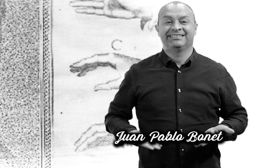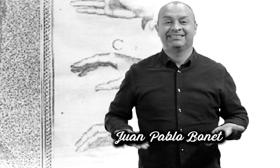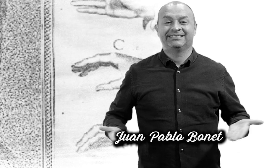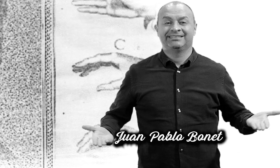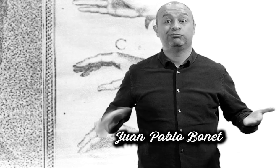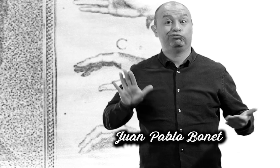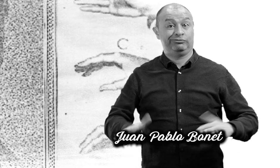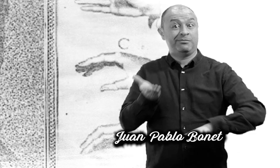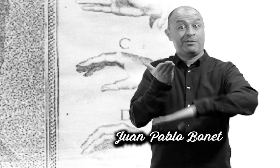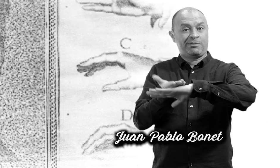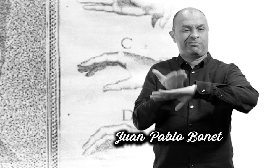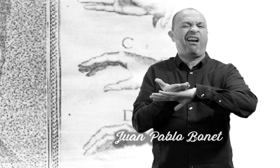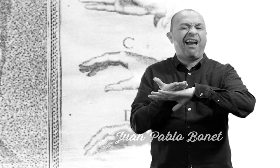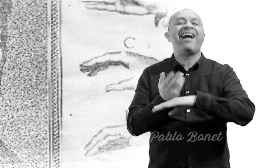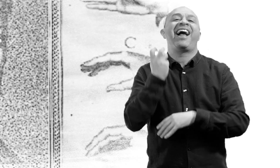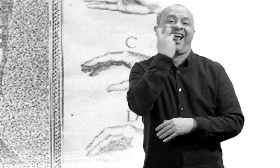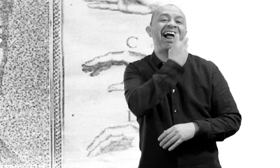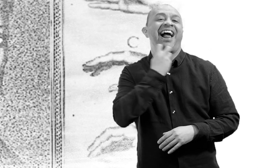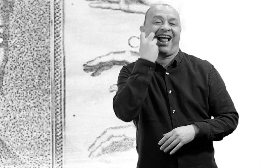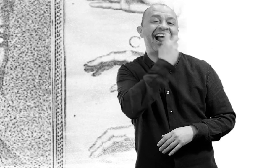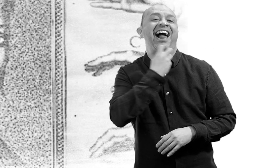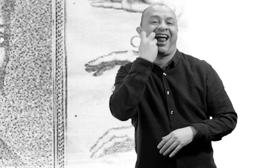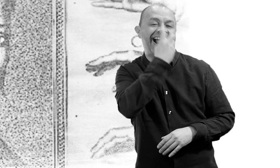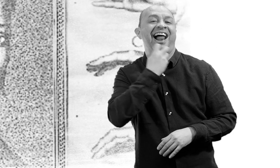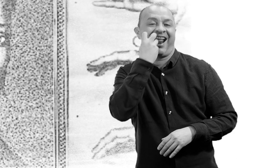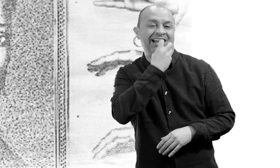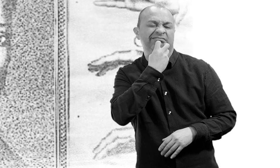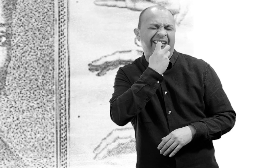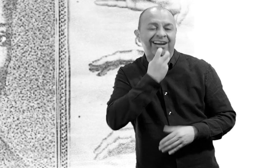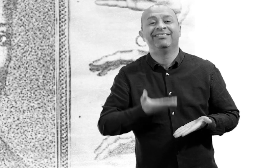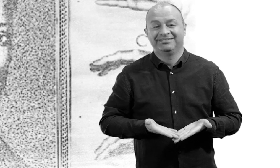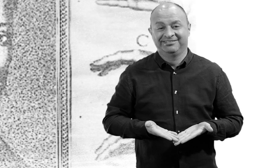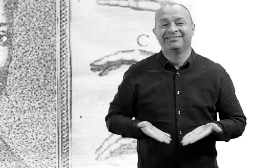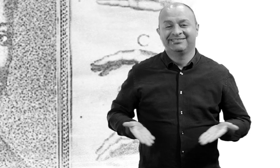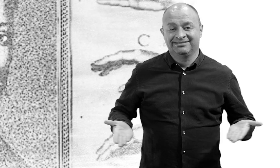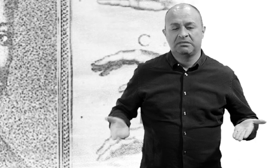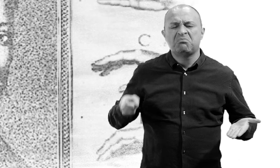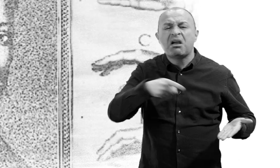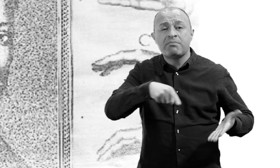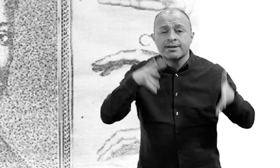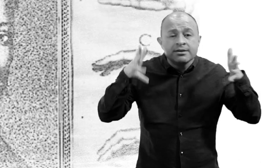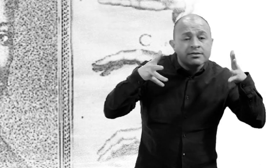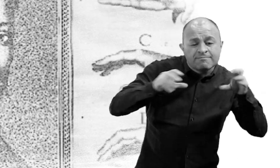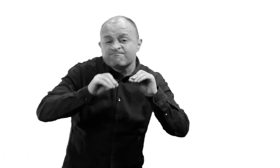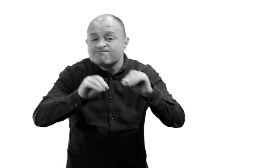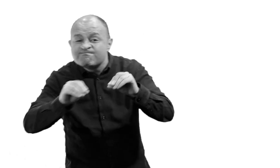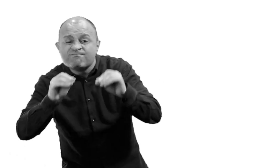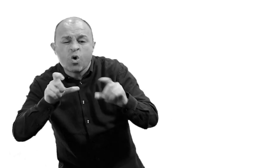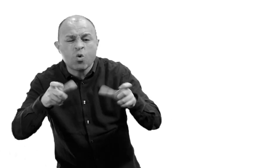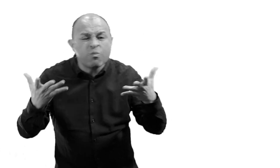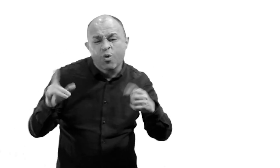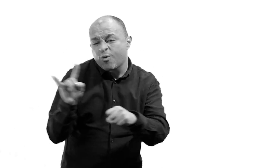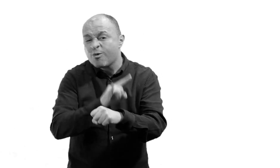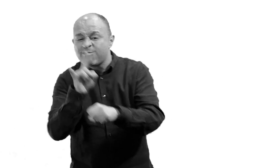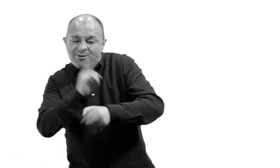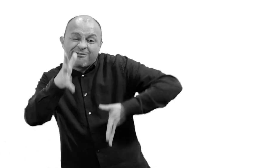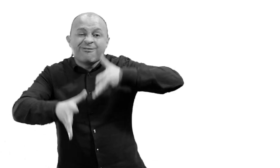fonética y logopedia del lenguaje para la población sorda mediante señas. Sin lugar a dudas, estos